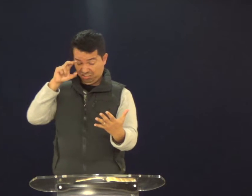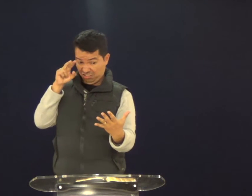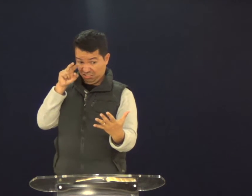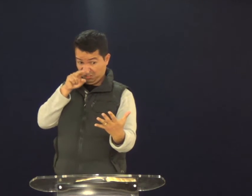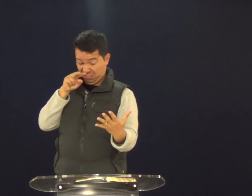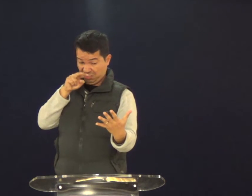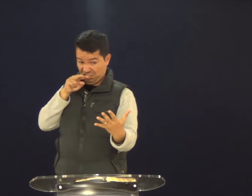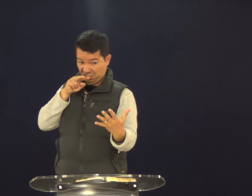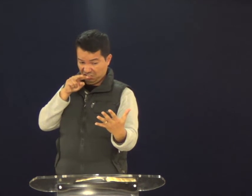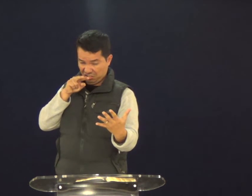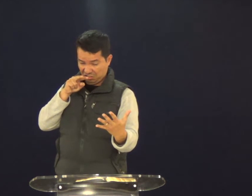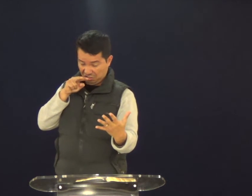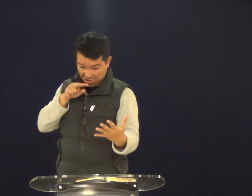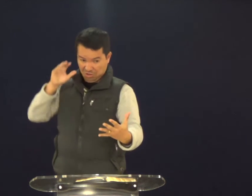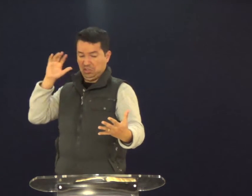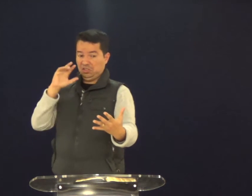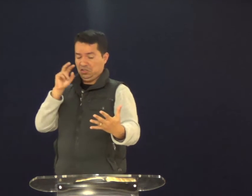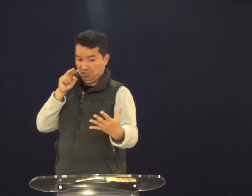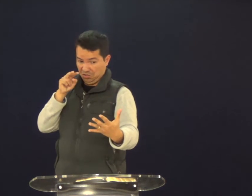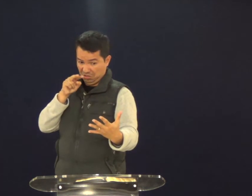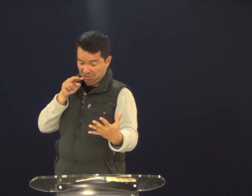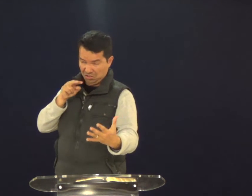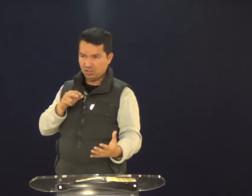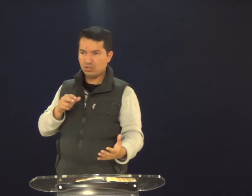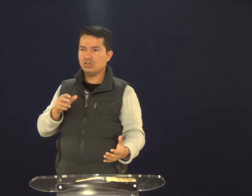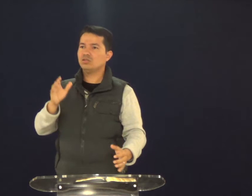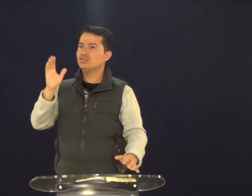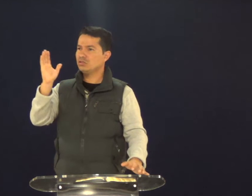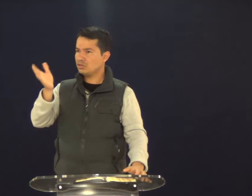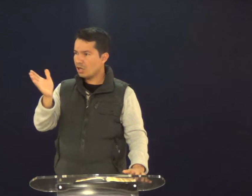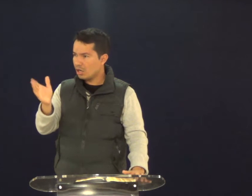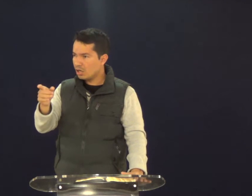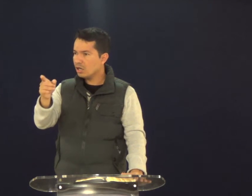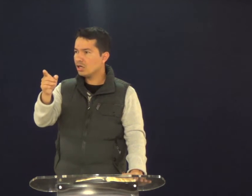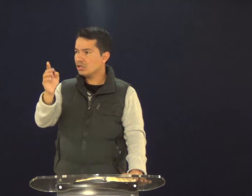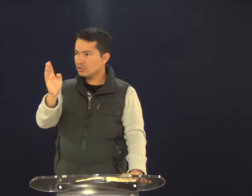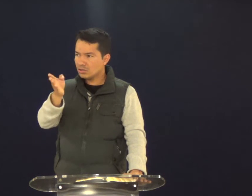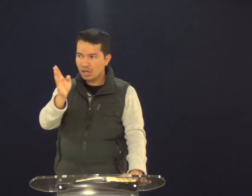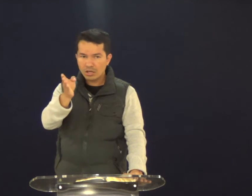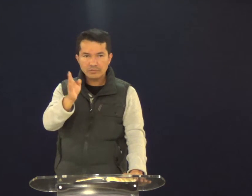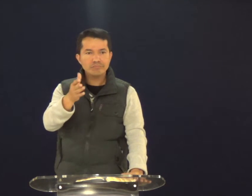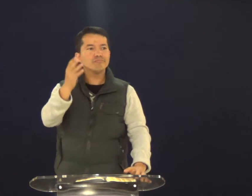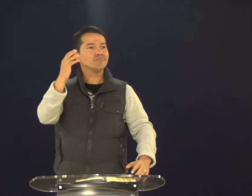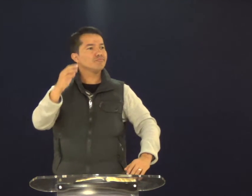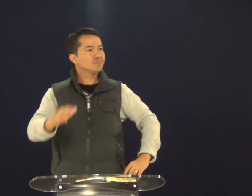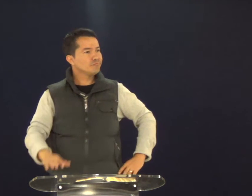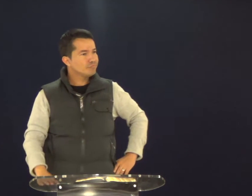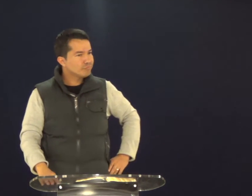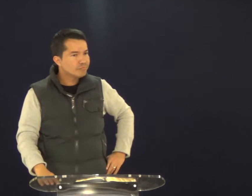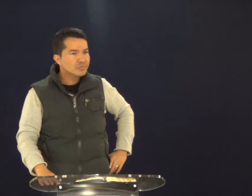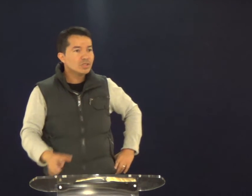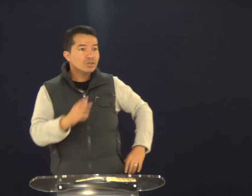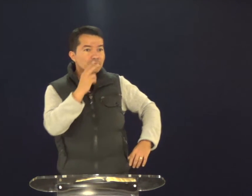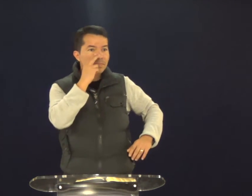manter meu olho aberto. E se concentra, mas não adianta. Lê, lê, lê, e começa a ficar com sono, sono, sono. Isso já aconteceu com você?